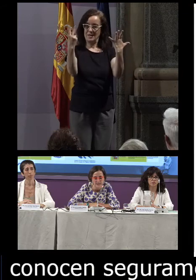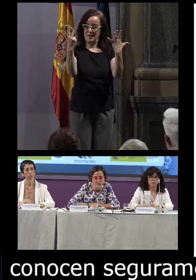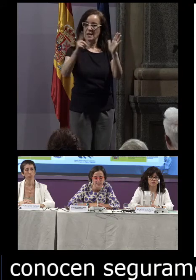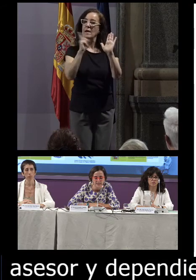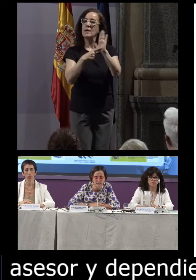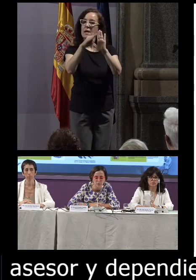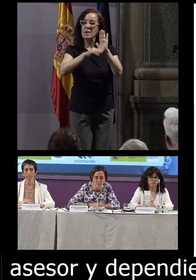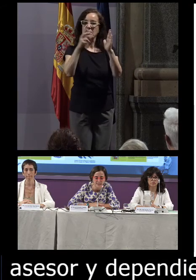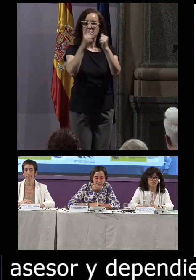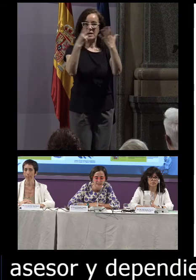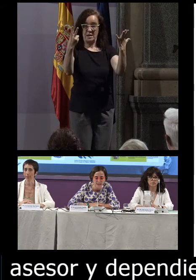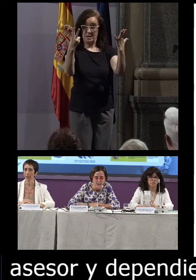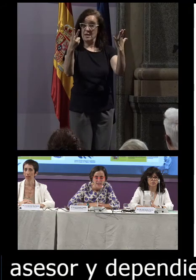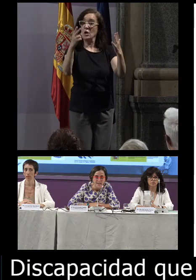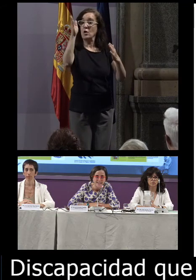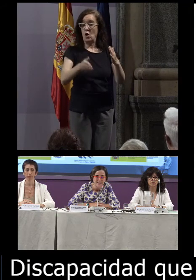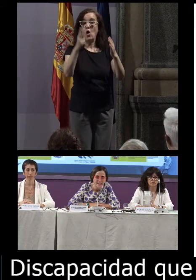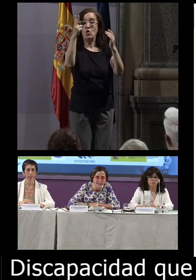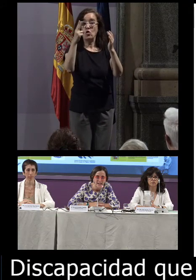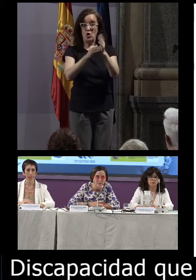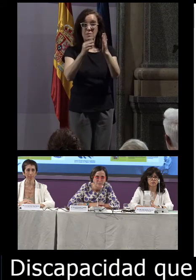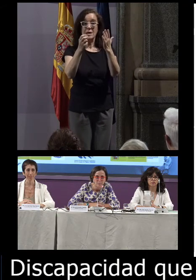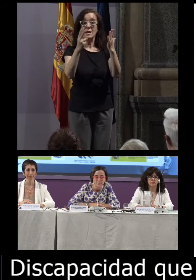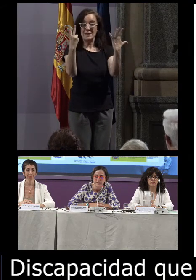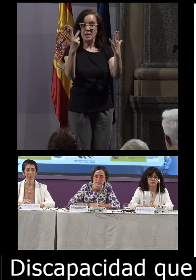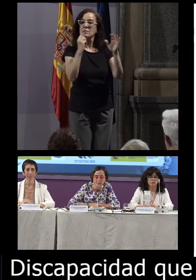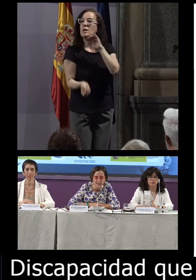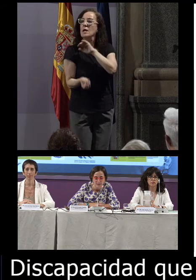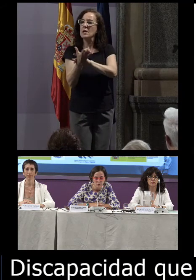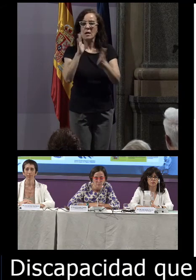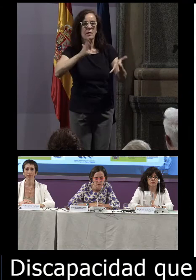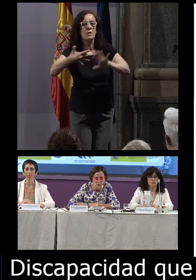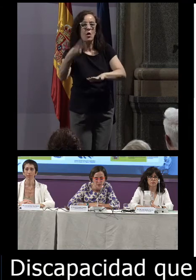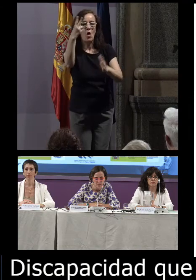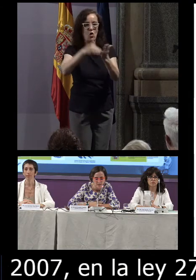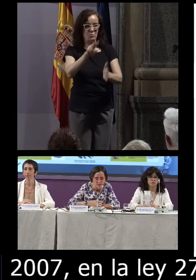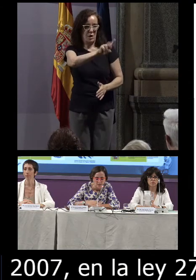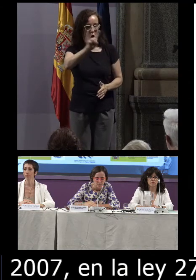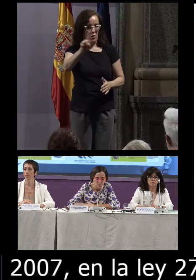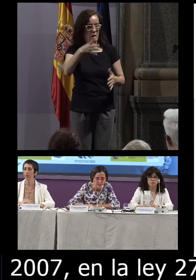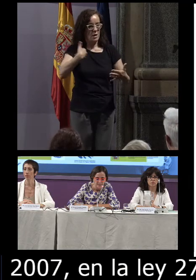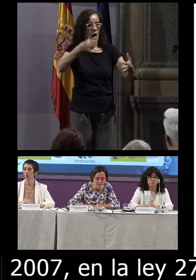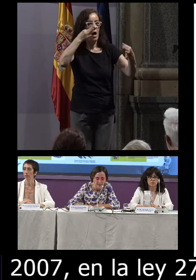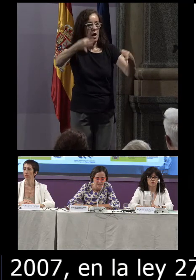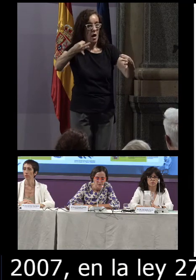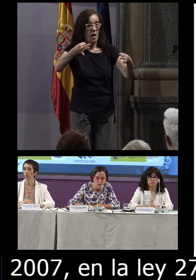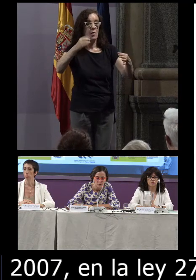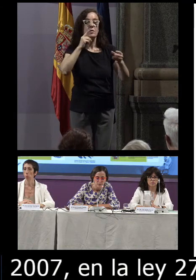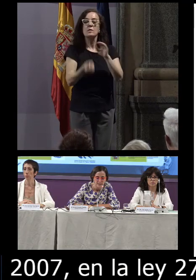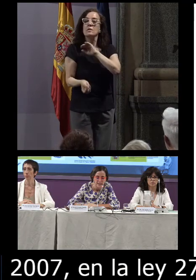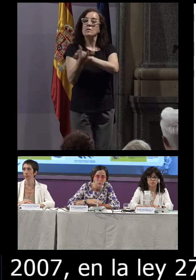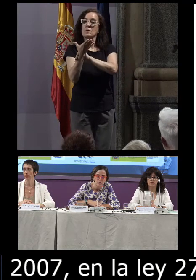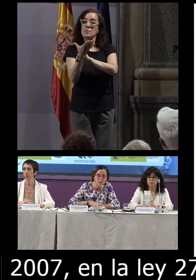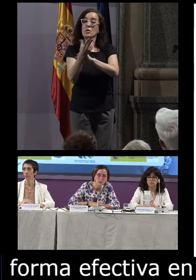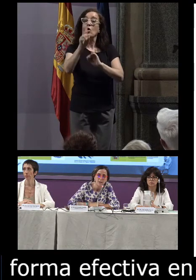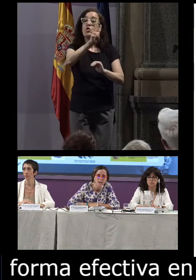la Ley 27 de 2007, y que se crea de una forma efectiva en el año 2011. Concretamente, se constituye